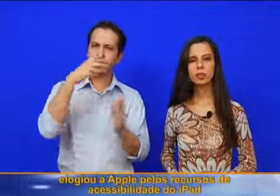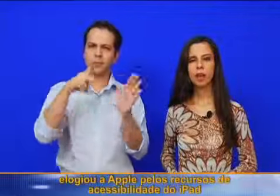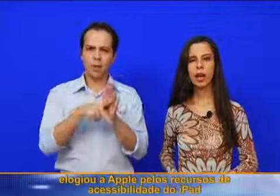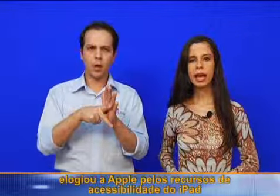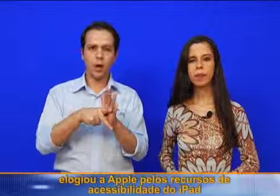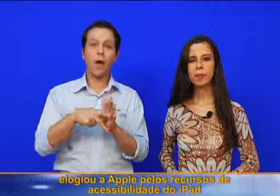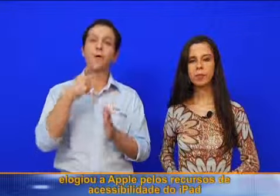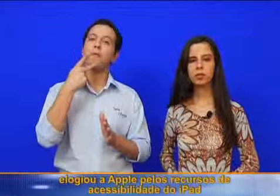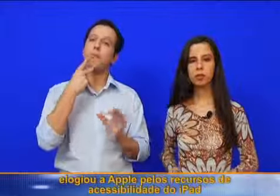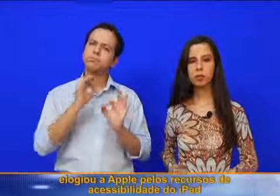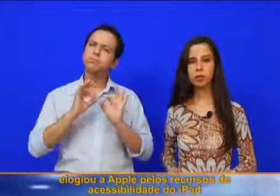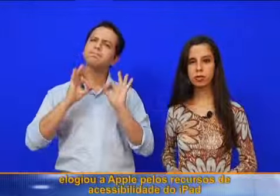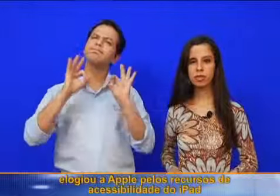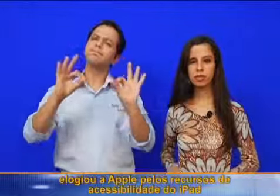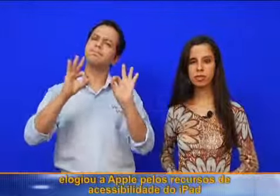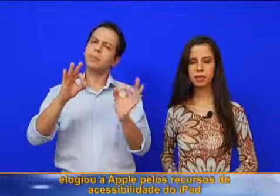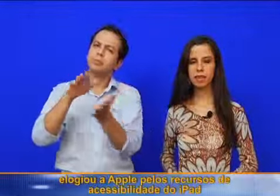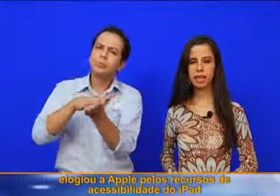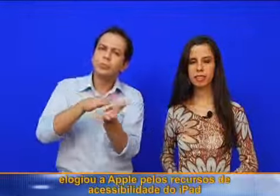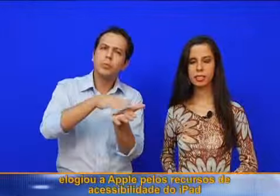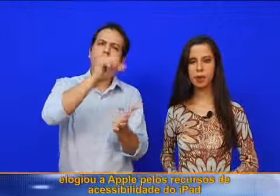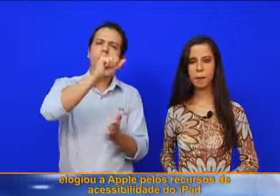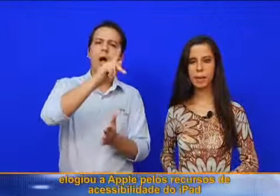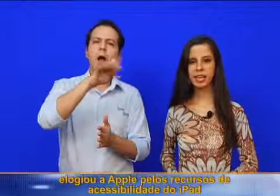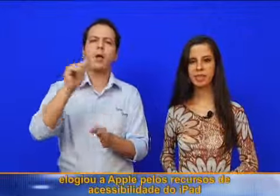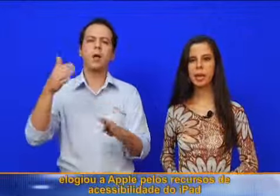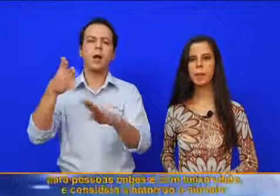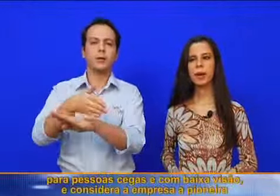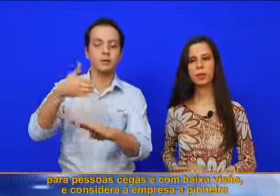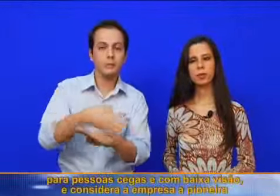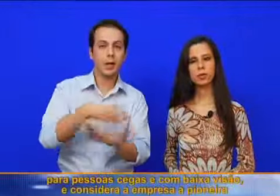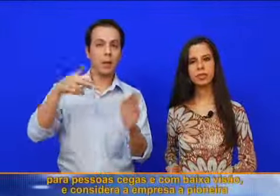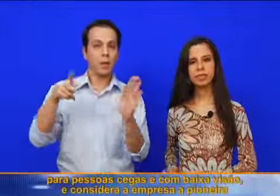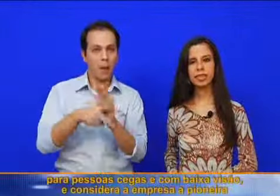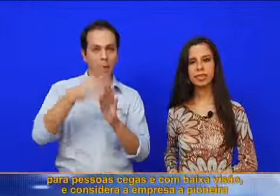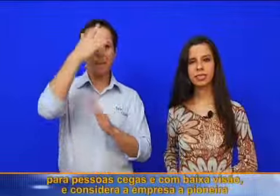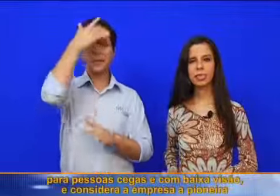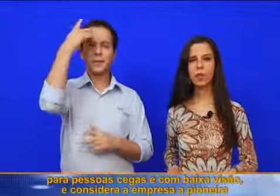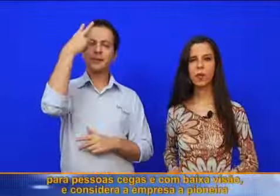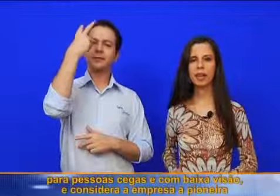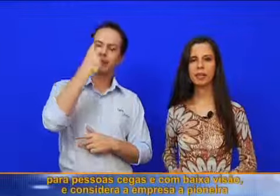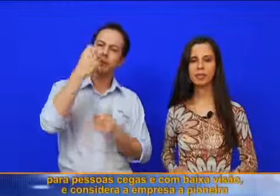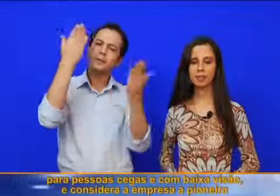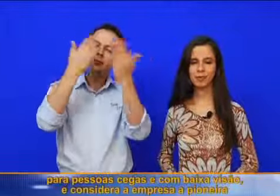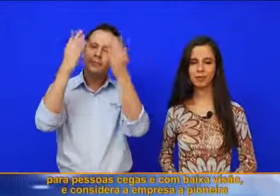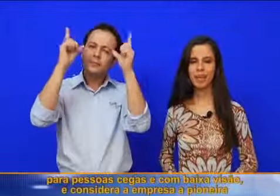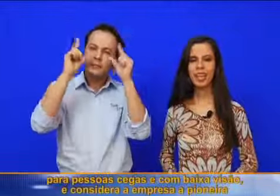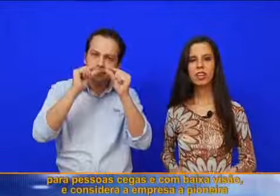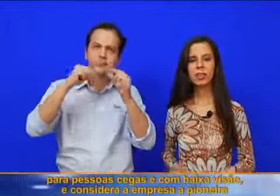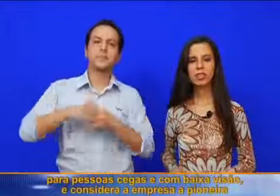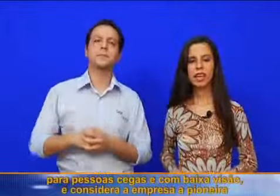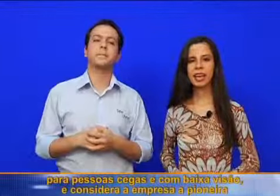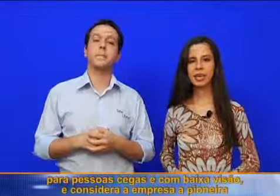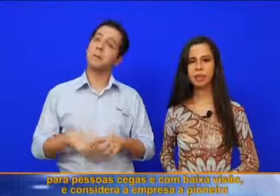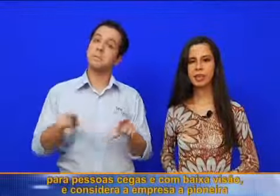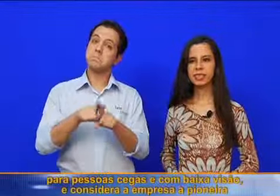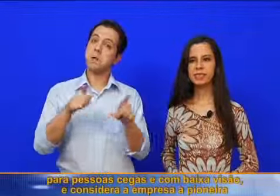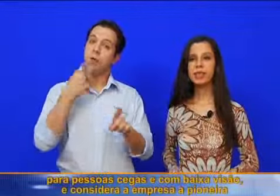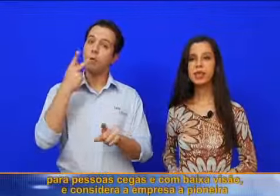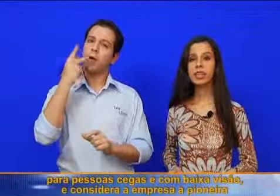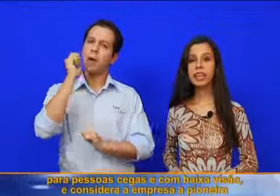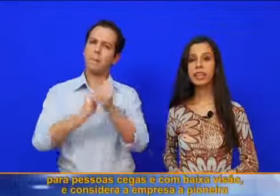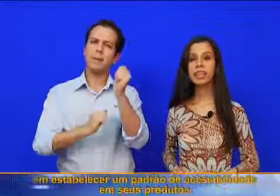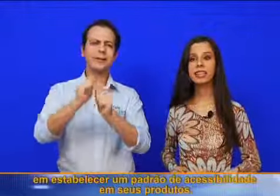elogiou a Apple pelos recursos de acessibilidade do iPad para pessoas cegas e com baixa visão. E considera a